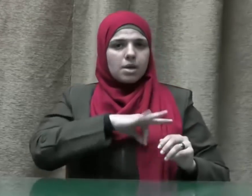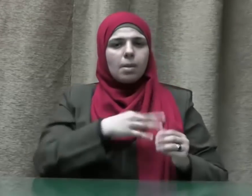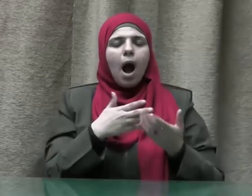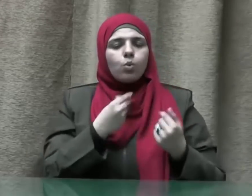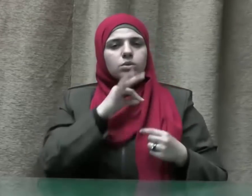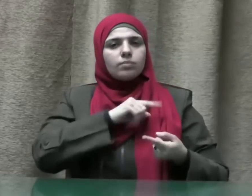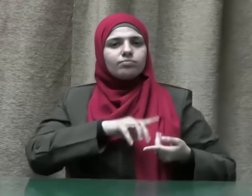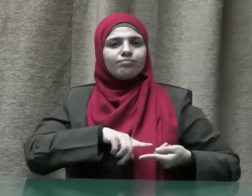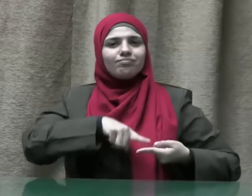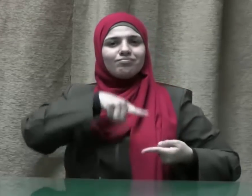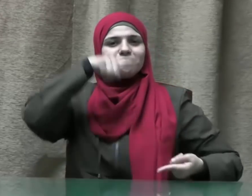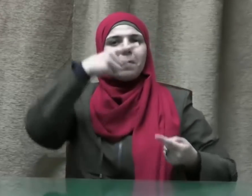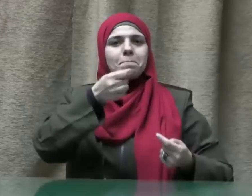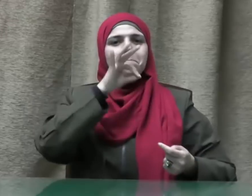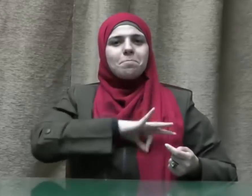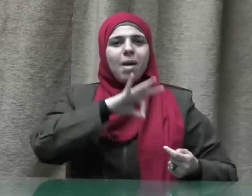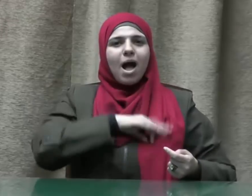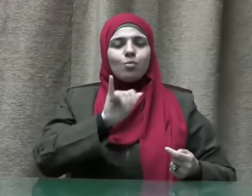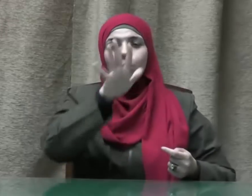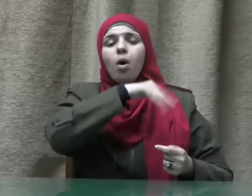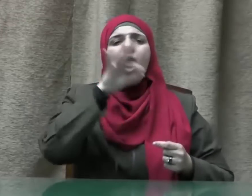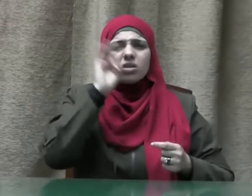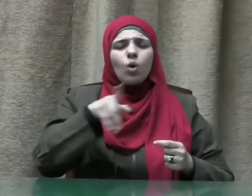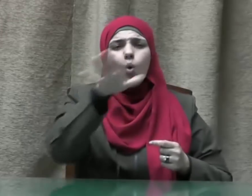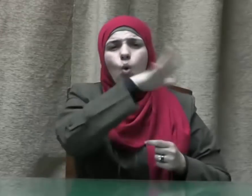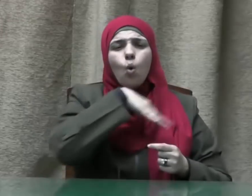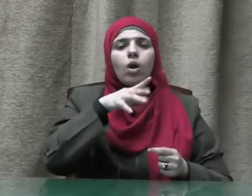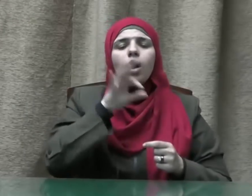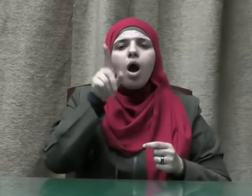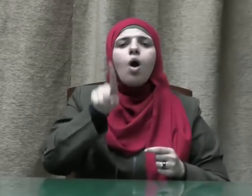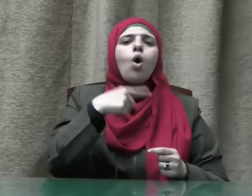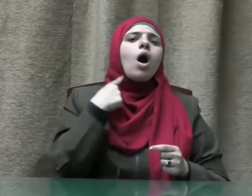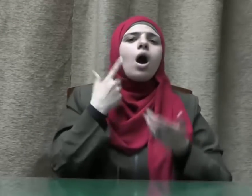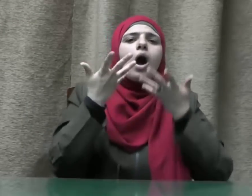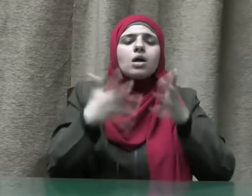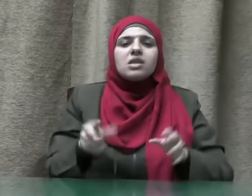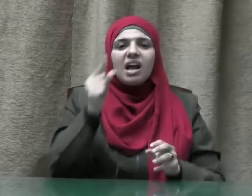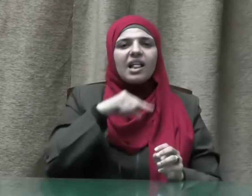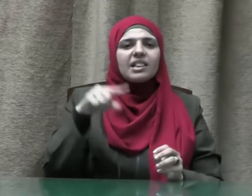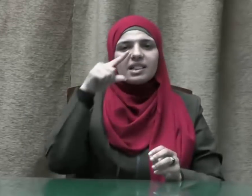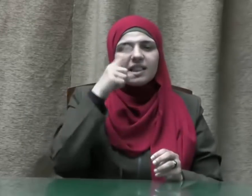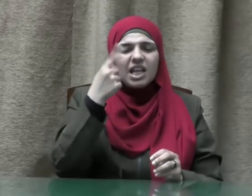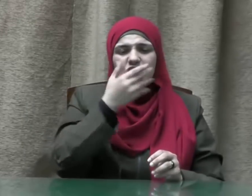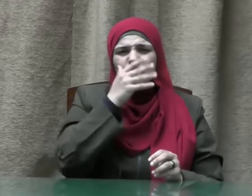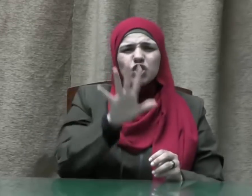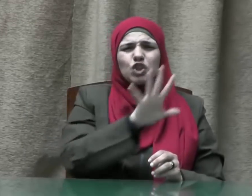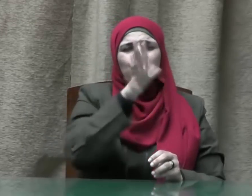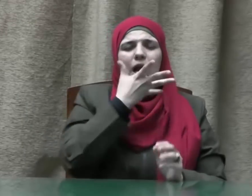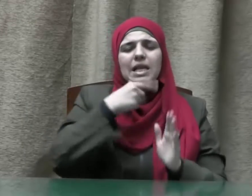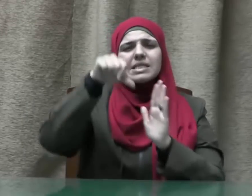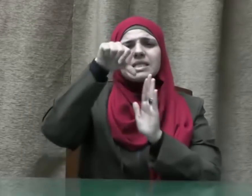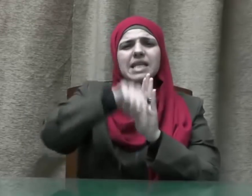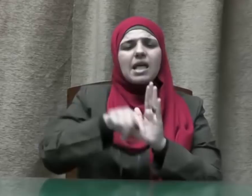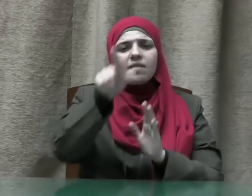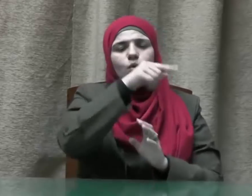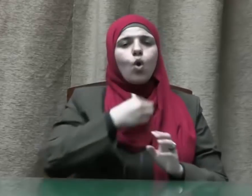وهو بذلك يدر دينه ويشكر صورة سيئة في نفوس الناس